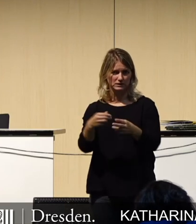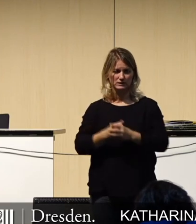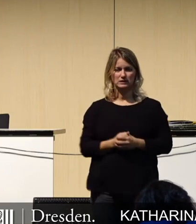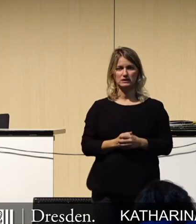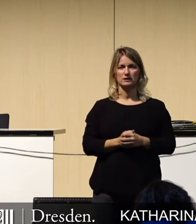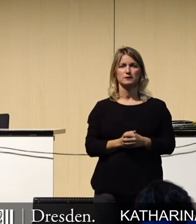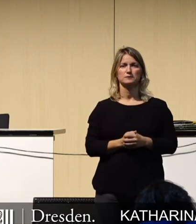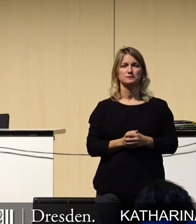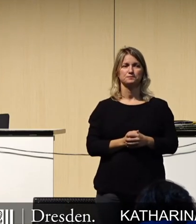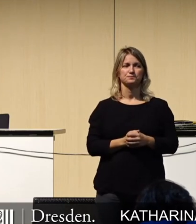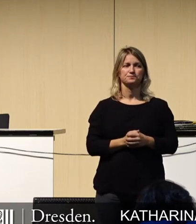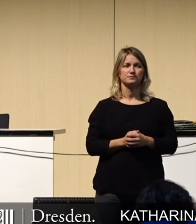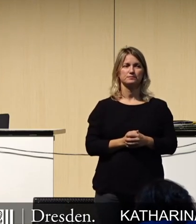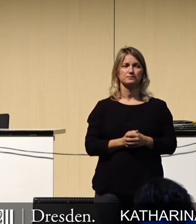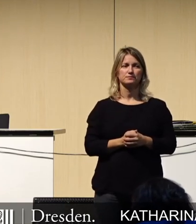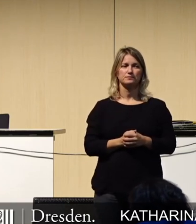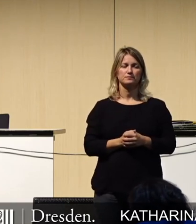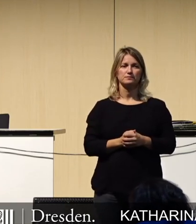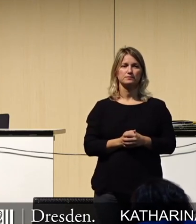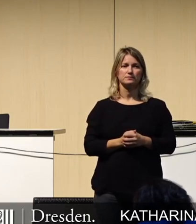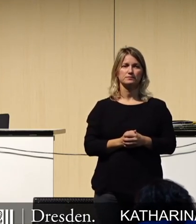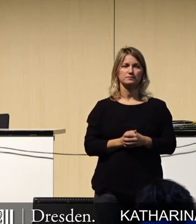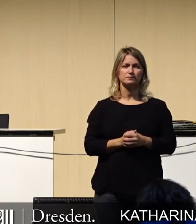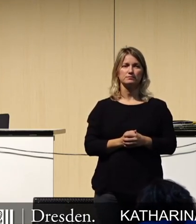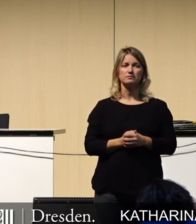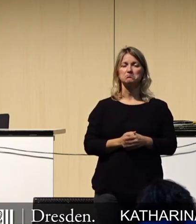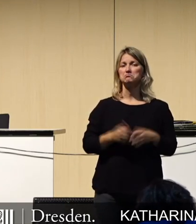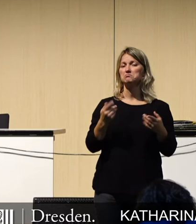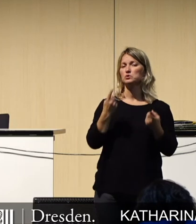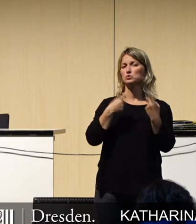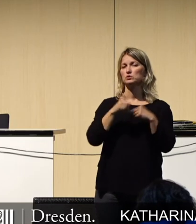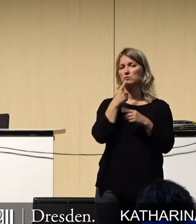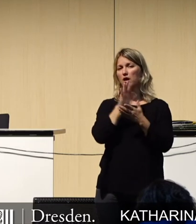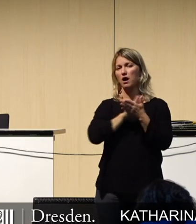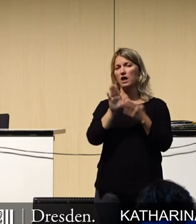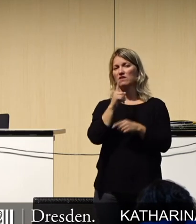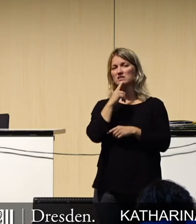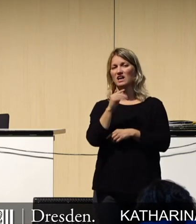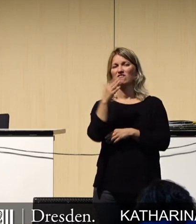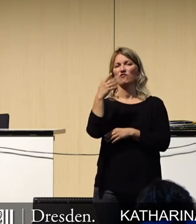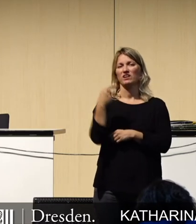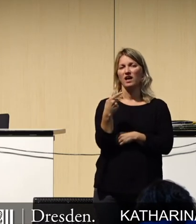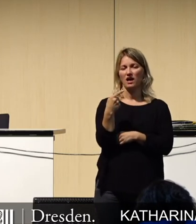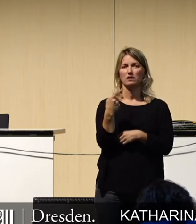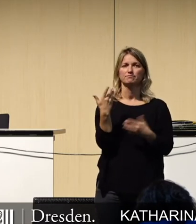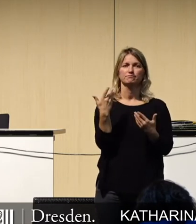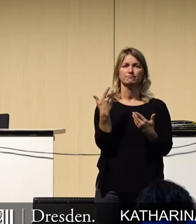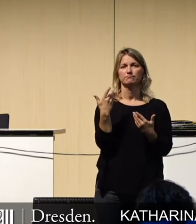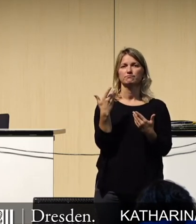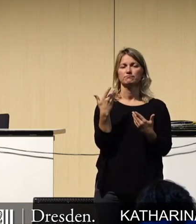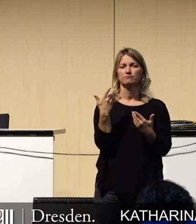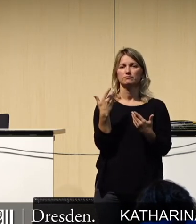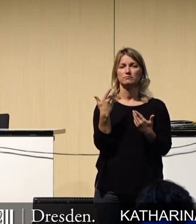Und, wenn man es einfach sagen will, ist 5G nichts anderes als ein etwas